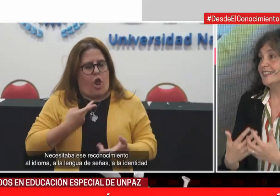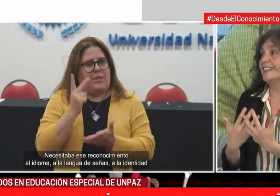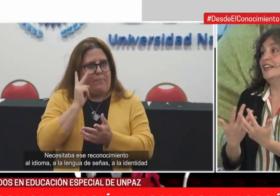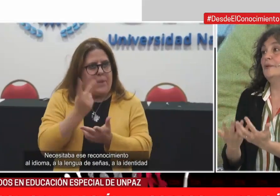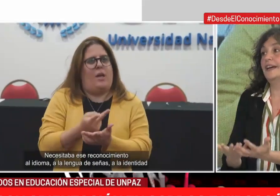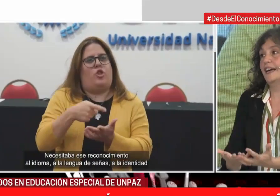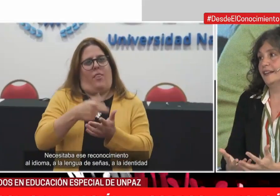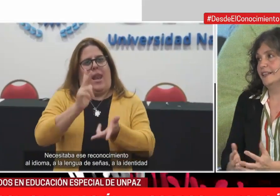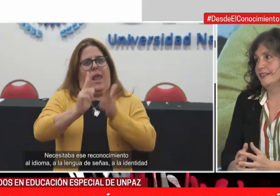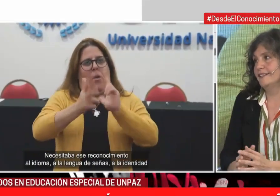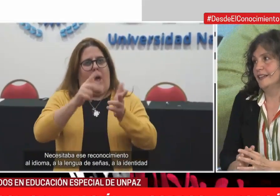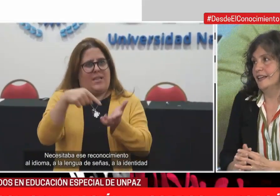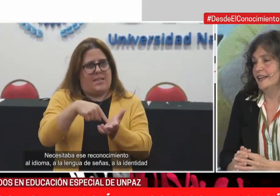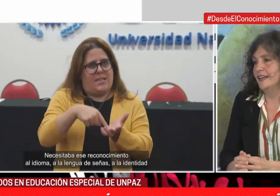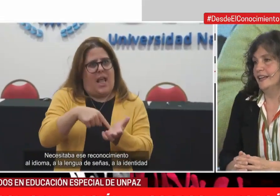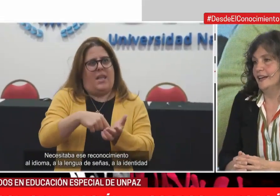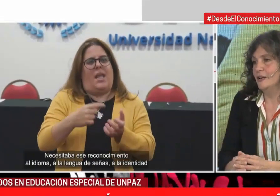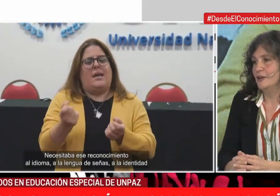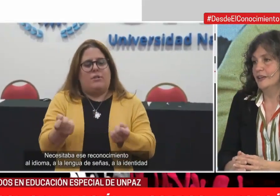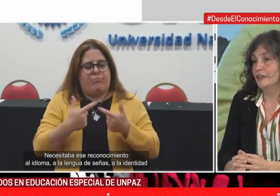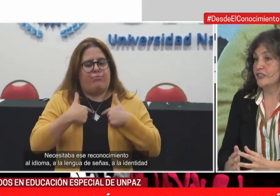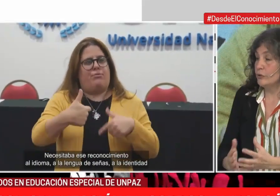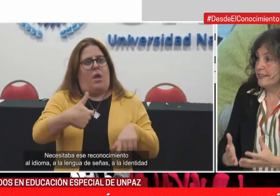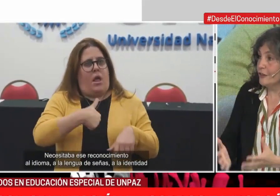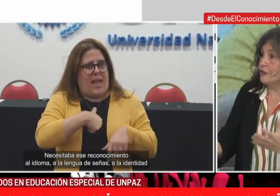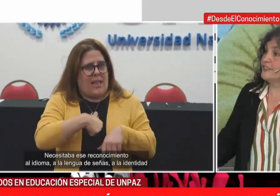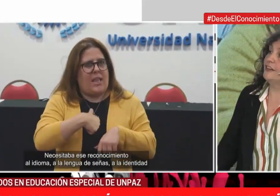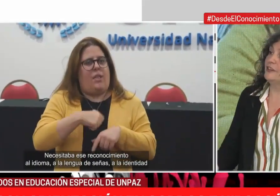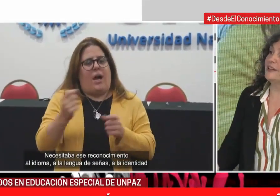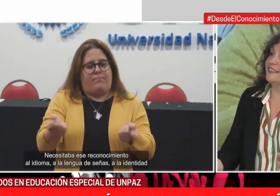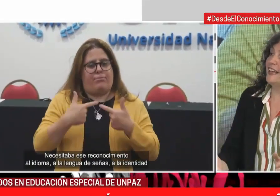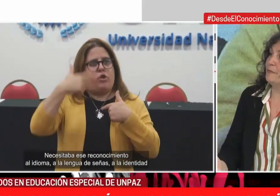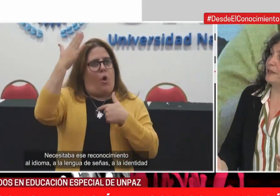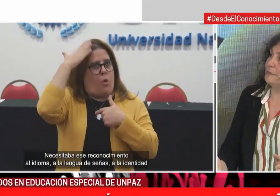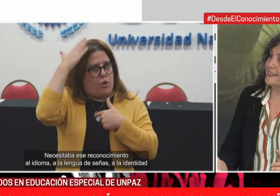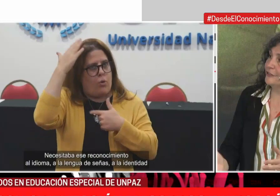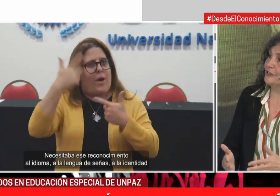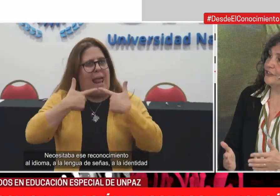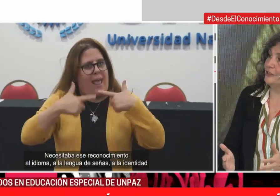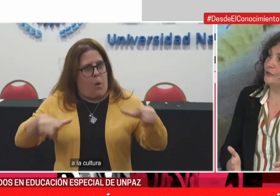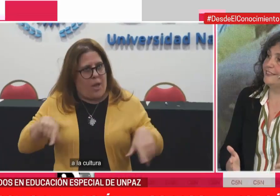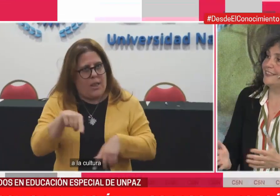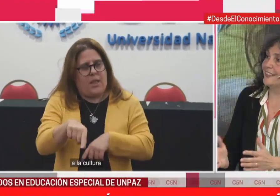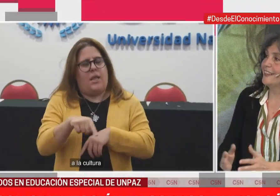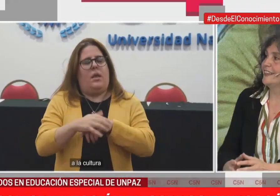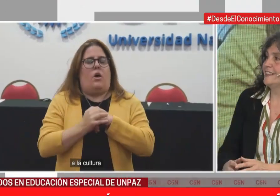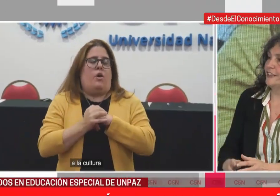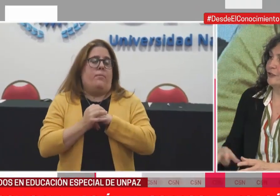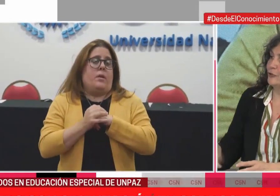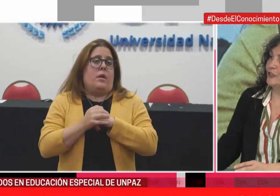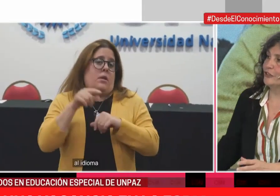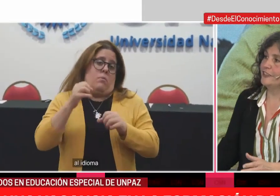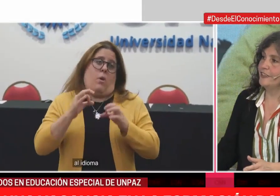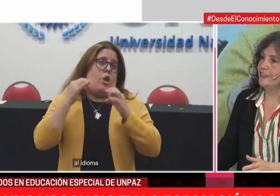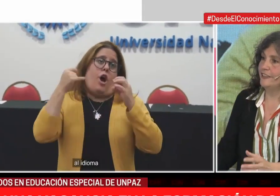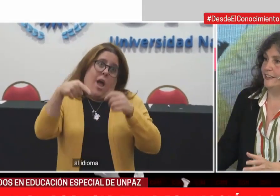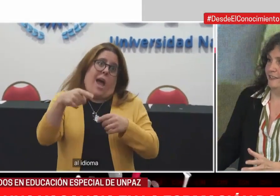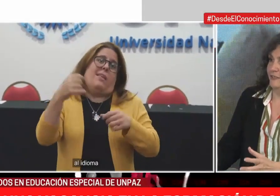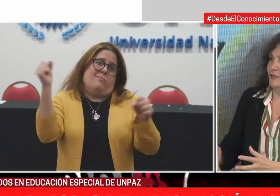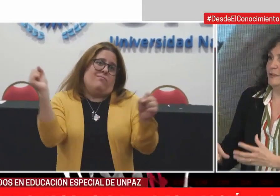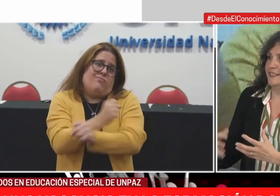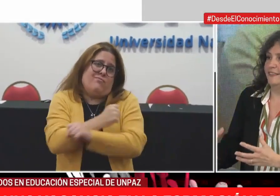celebrar que los estudiantes conocieran la universidad, porque pensá que nuestros estudiantes hicieron su ciclo